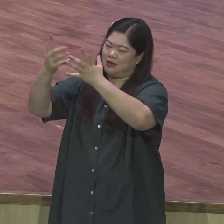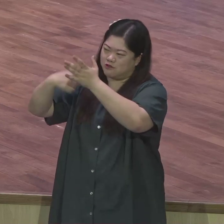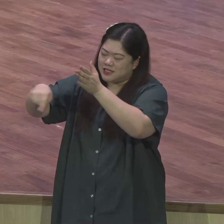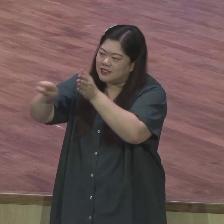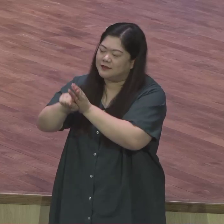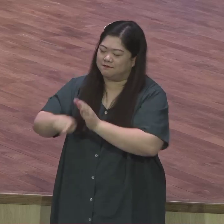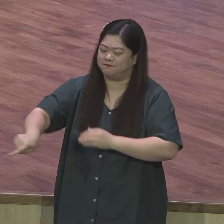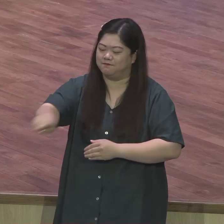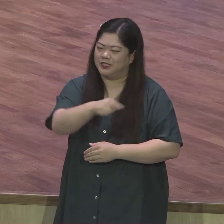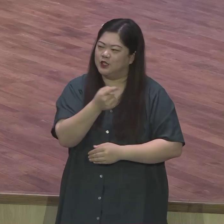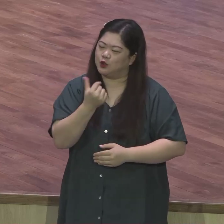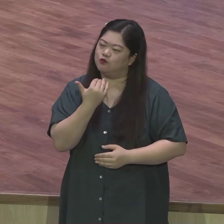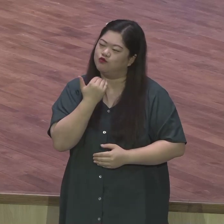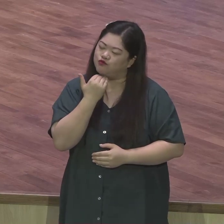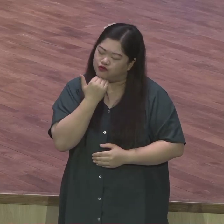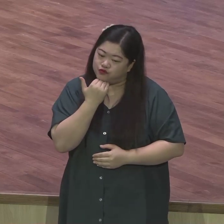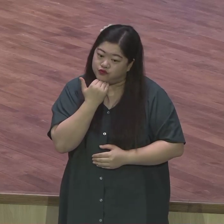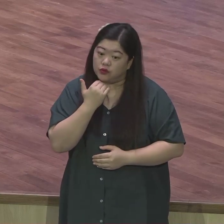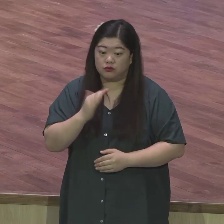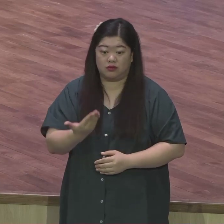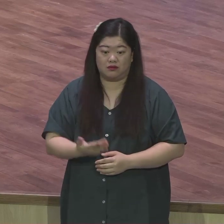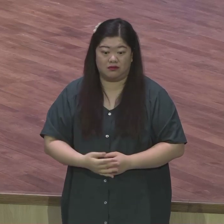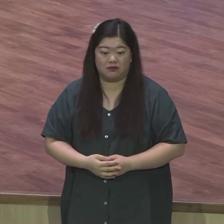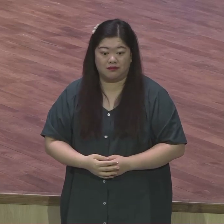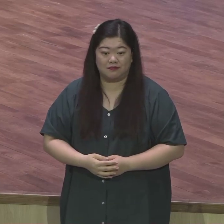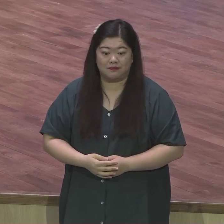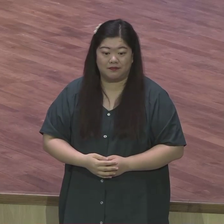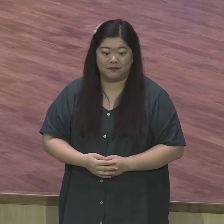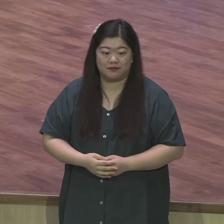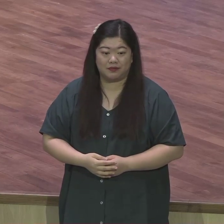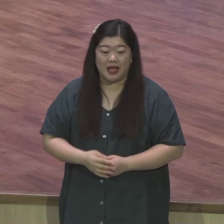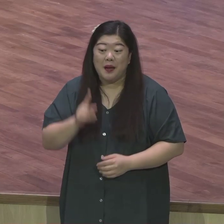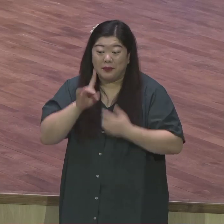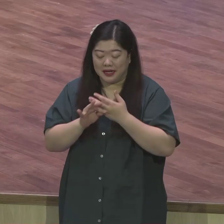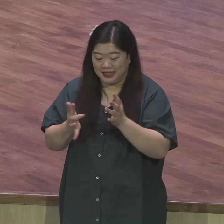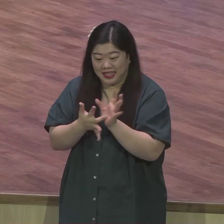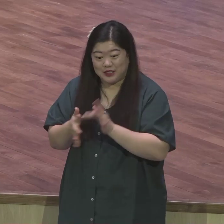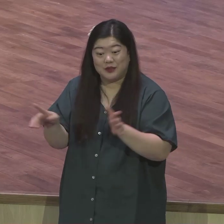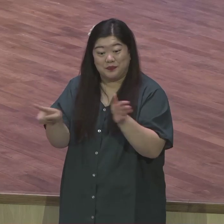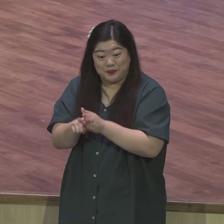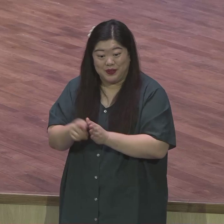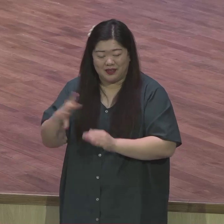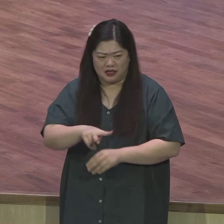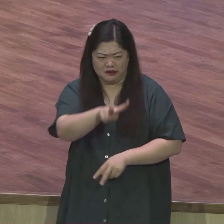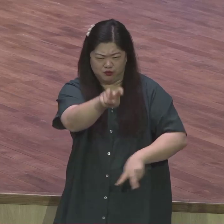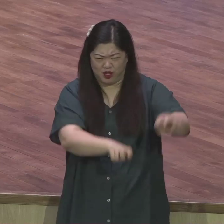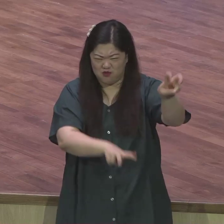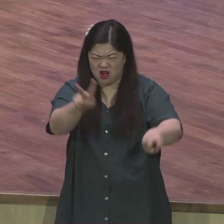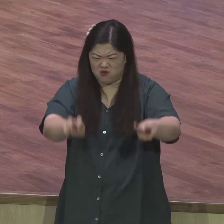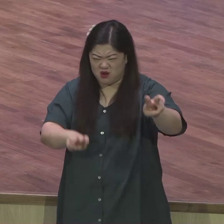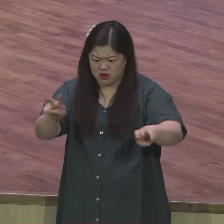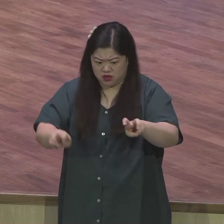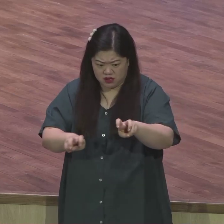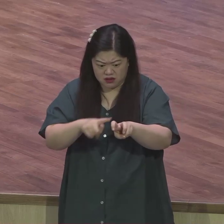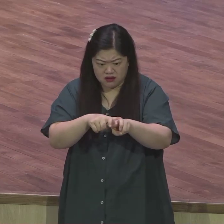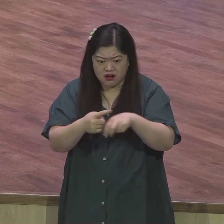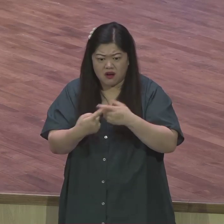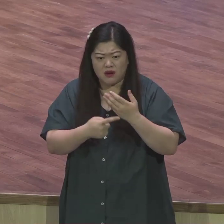미워하고 막 웃으면 무슨 하나님 나라를 누립니까 지옥이지 지옥 생지옥이지 그냥 이 바울은요 자기를 그렇게